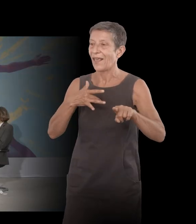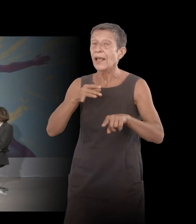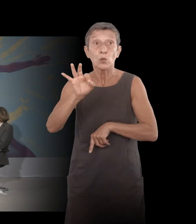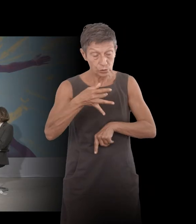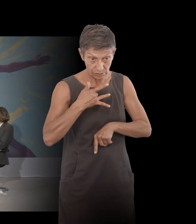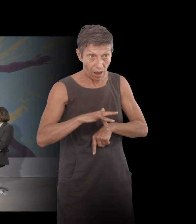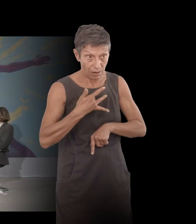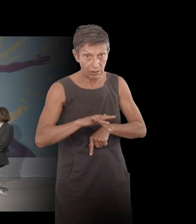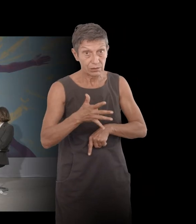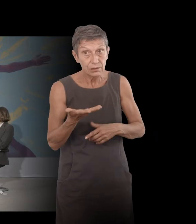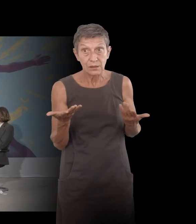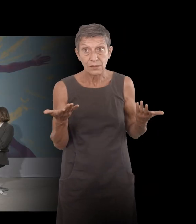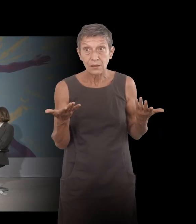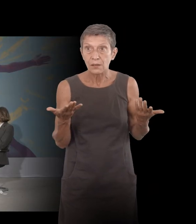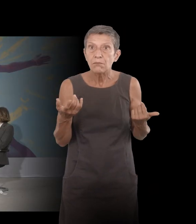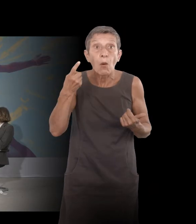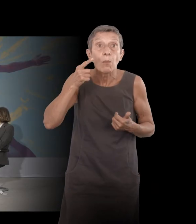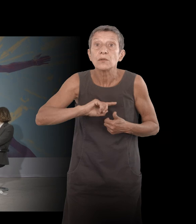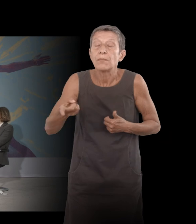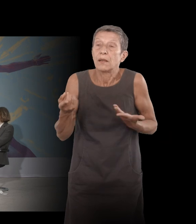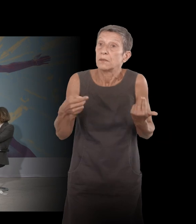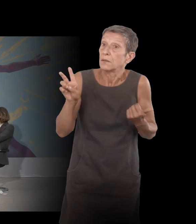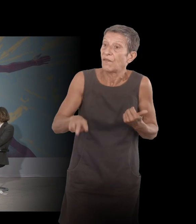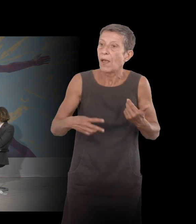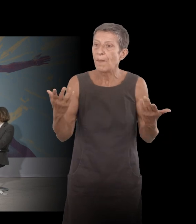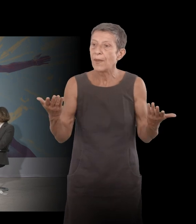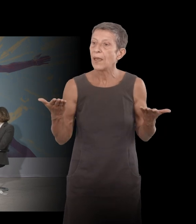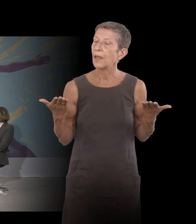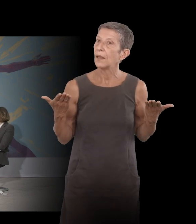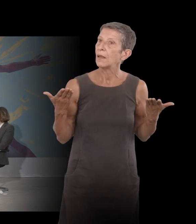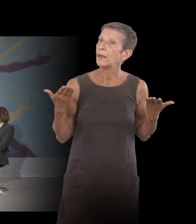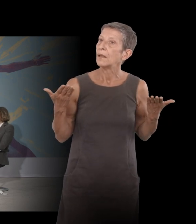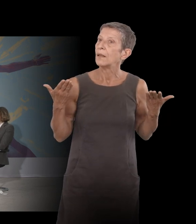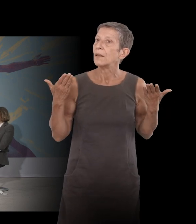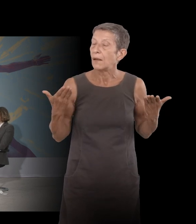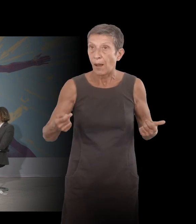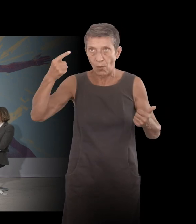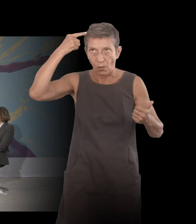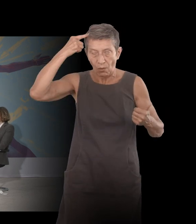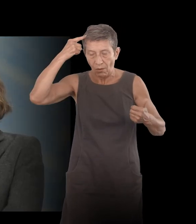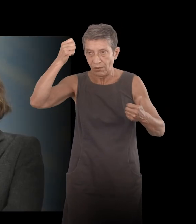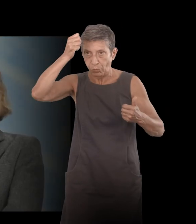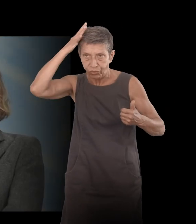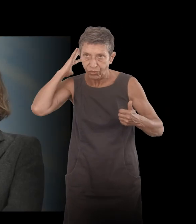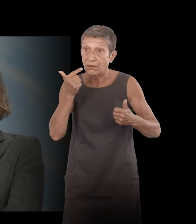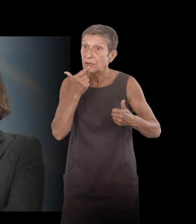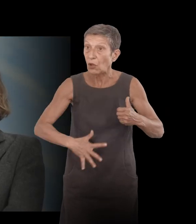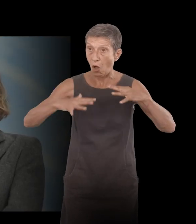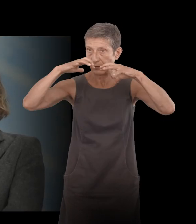'on n'y pense pas mais en fait déjà là c'était lié au sein dans le cerveau au saignement mais quand on est hospitalisé et qu'on a ses règles